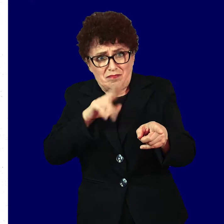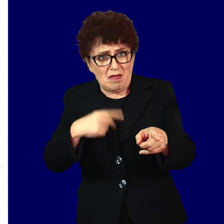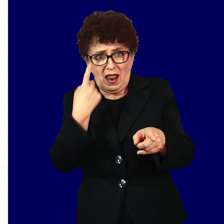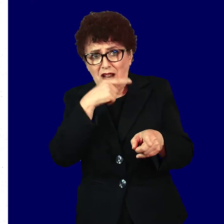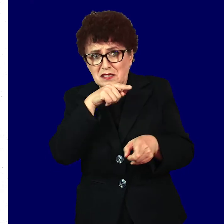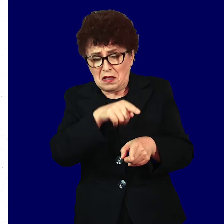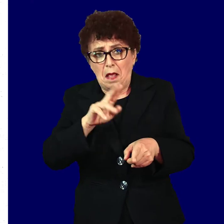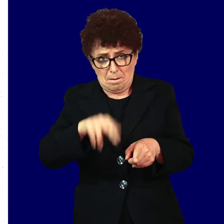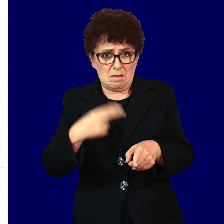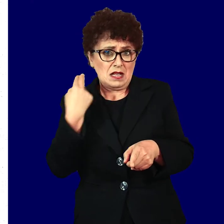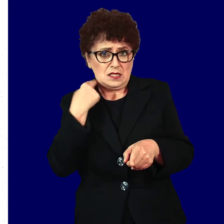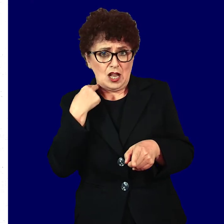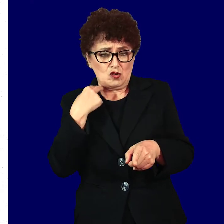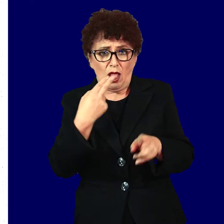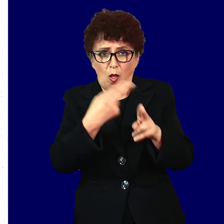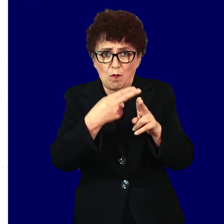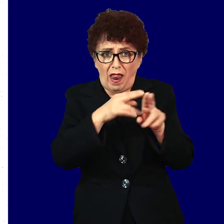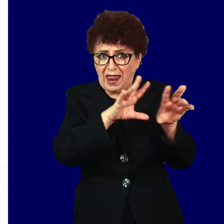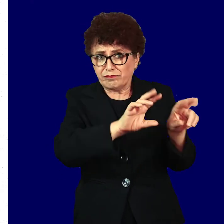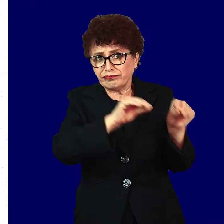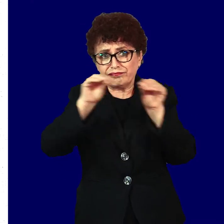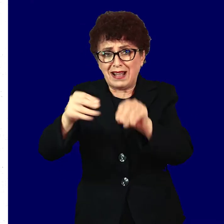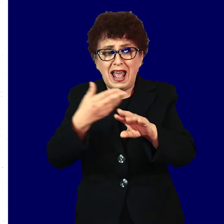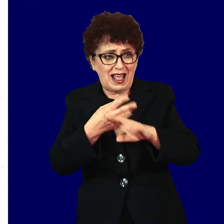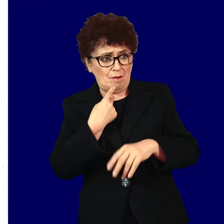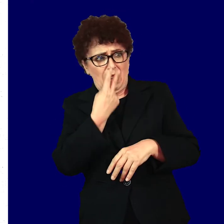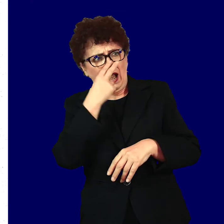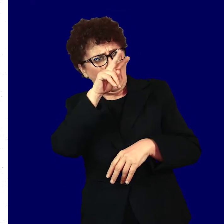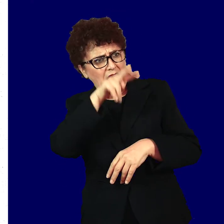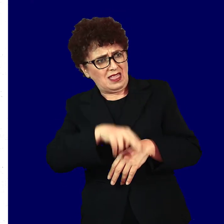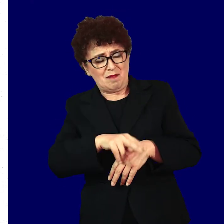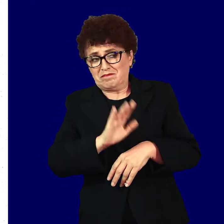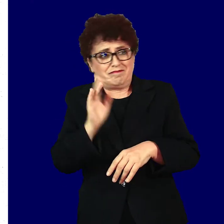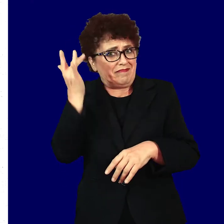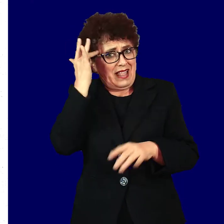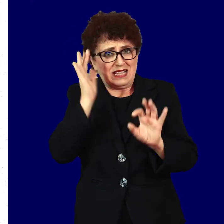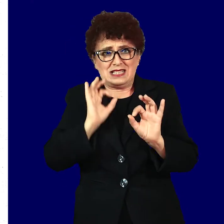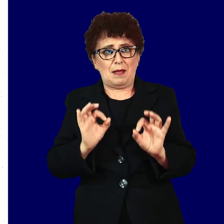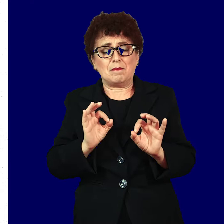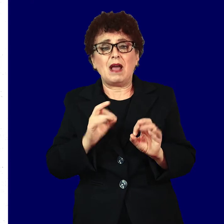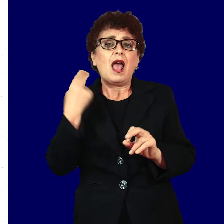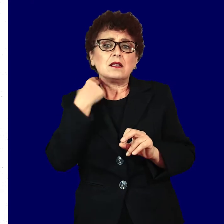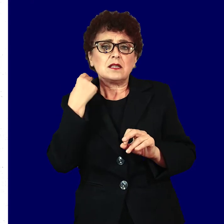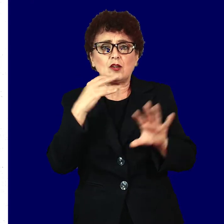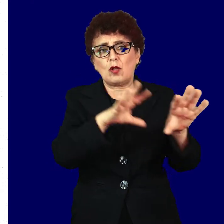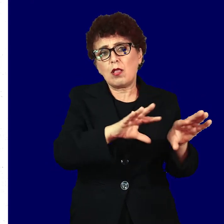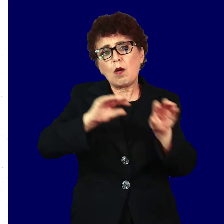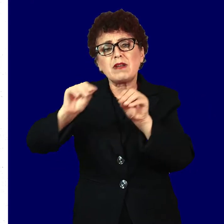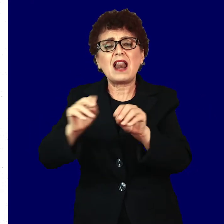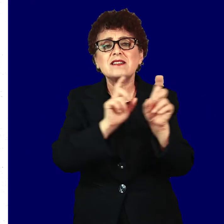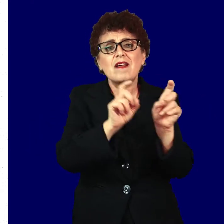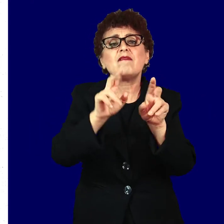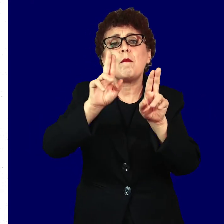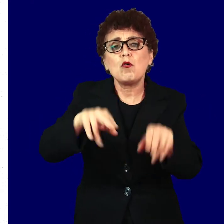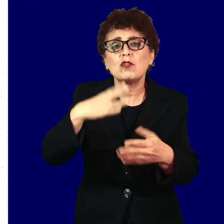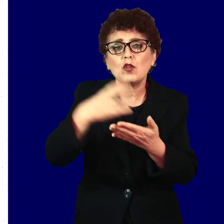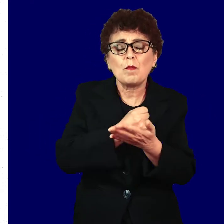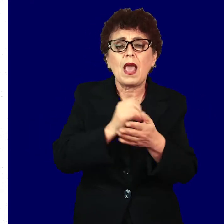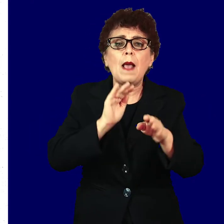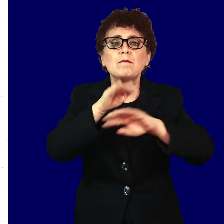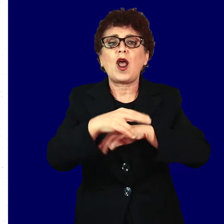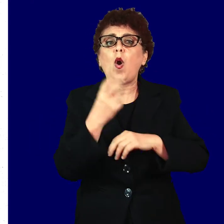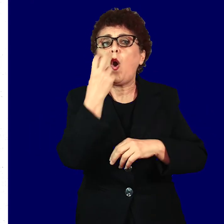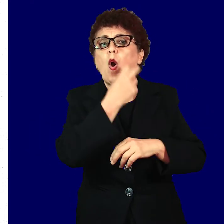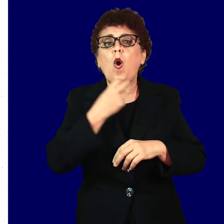има сексуално пренослива инфекција само од гледајње. Сексуално пренослива инфекција може да се добије и преко